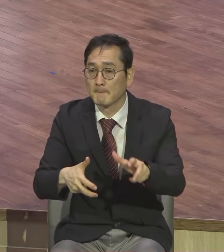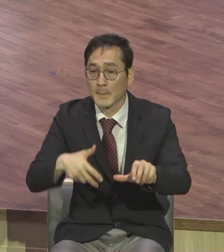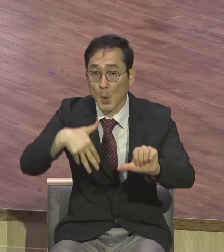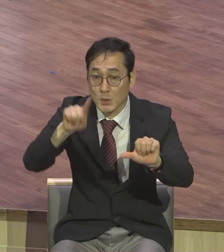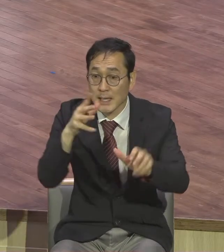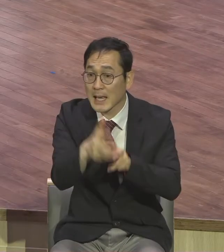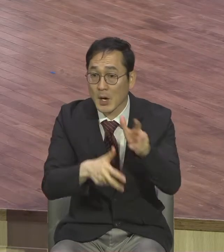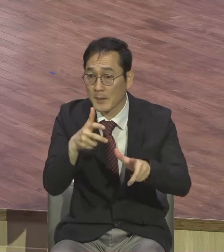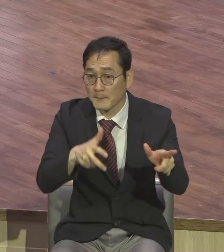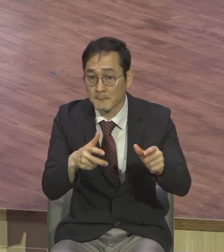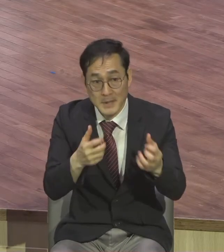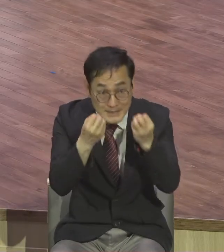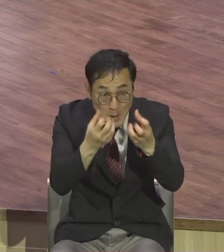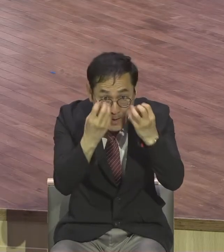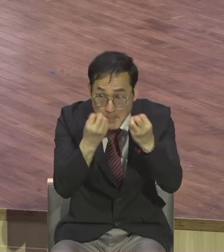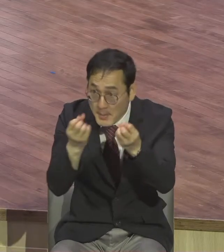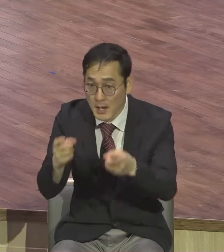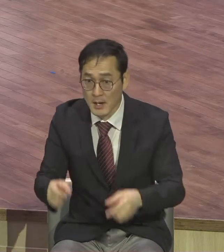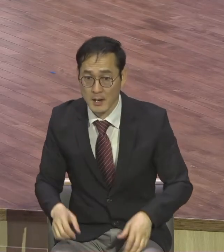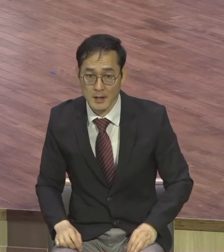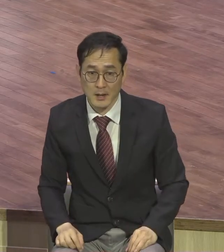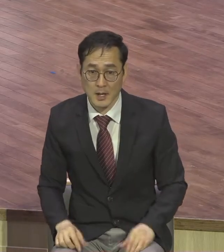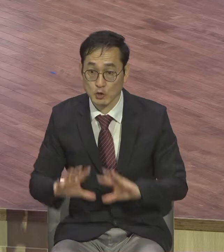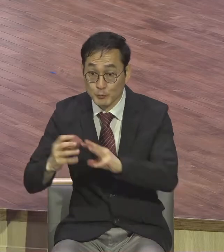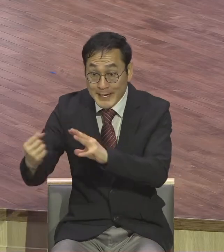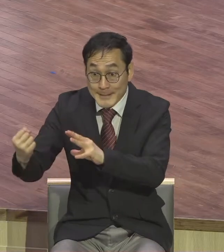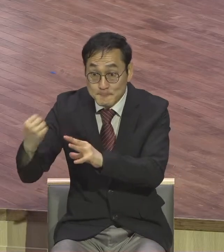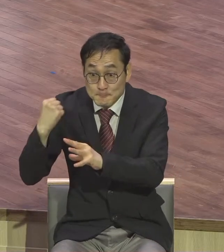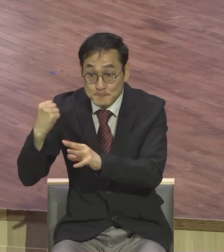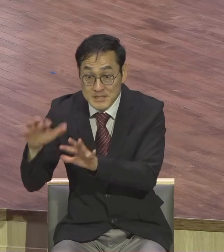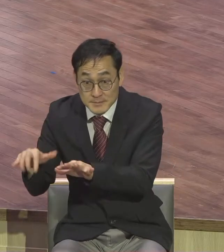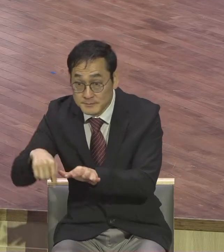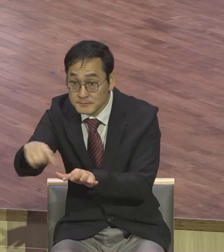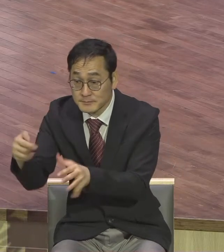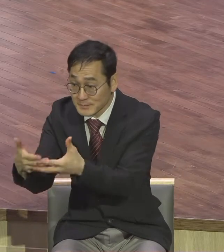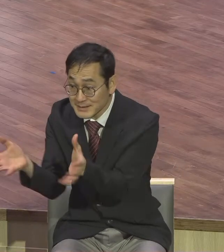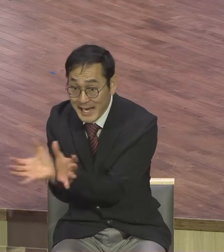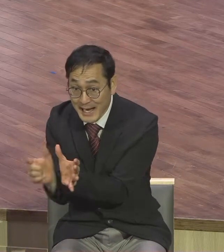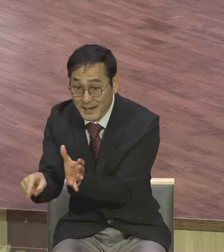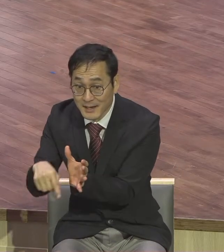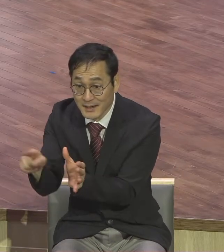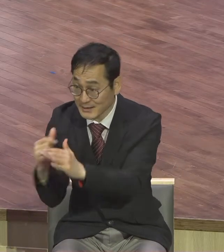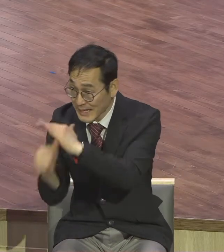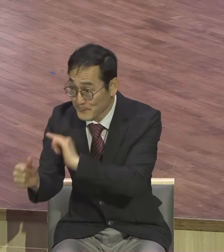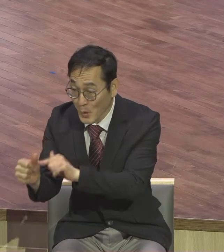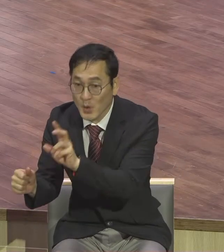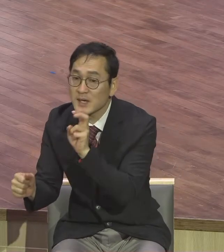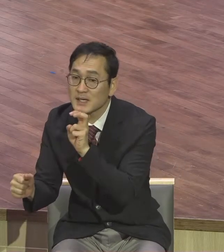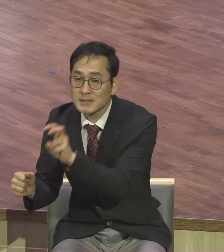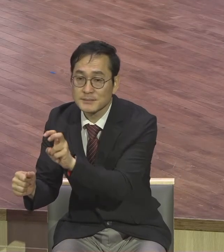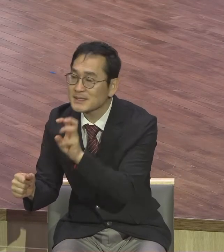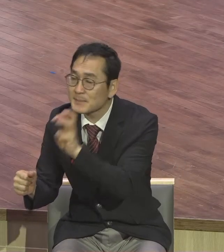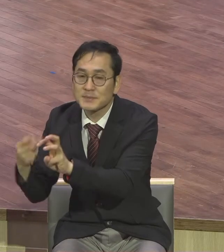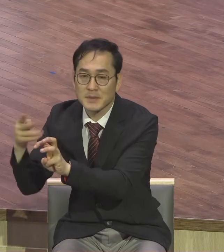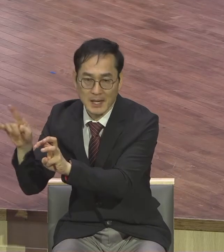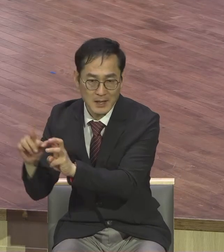국민의힘 보세요 대표가 30대 30대 대두배 20대 20대 지금 이렇게